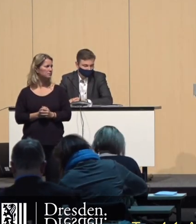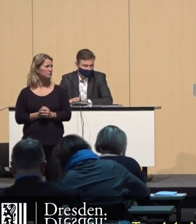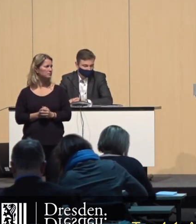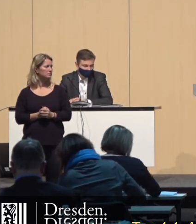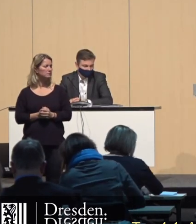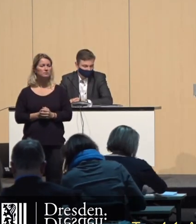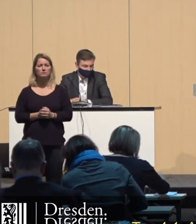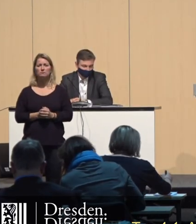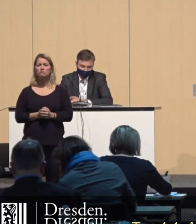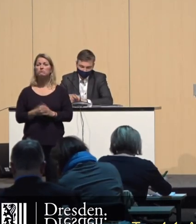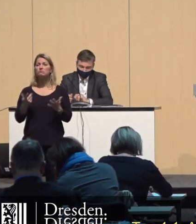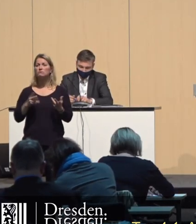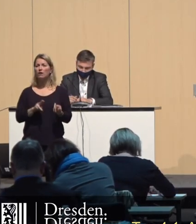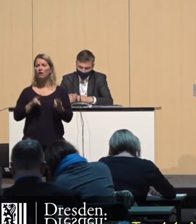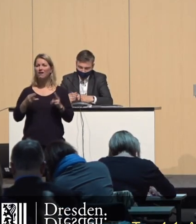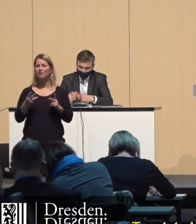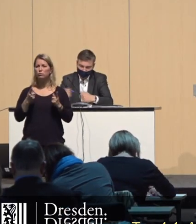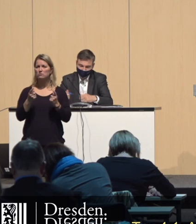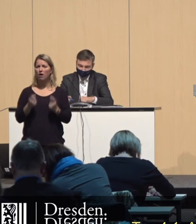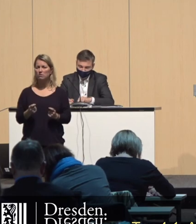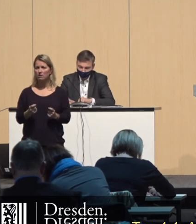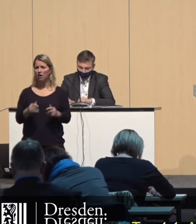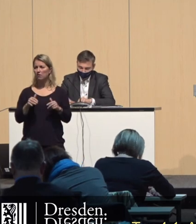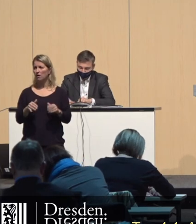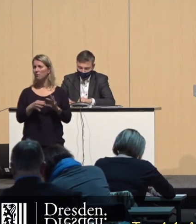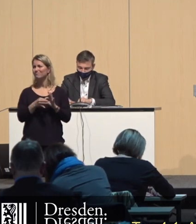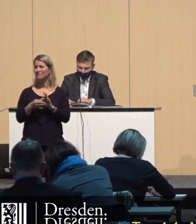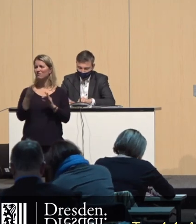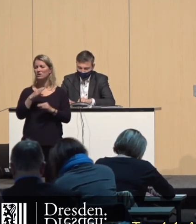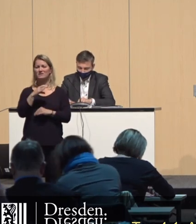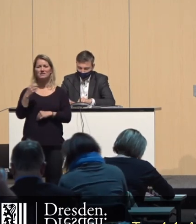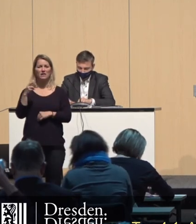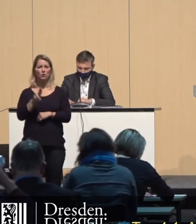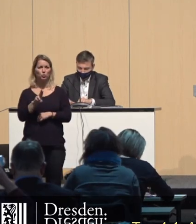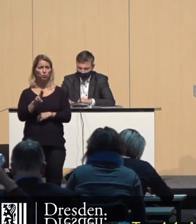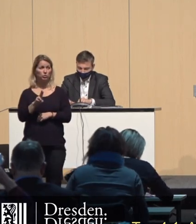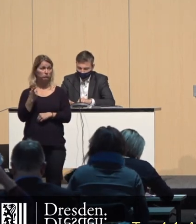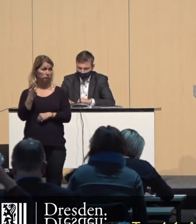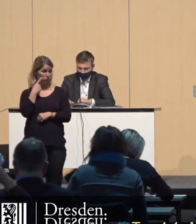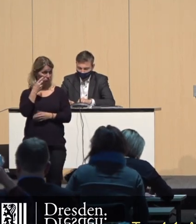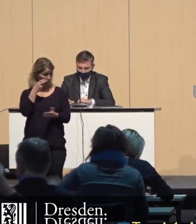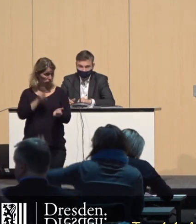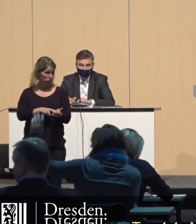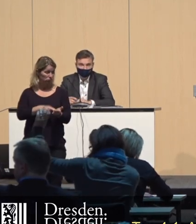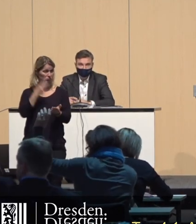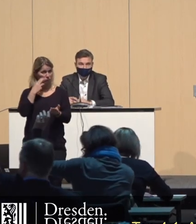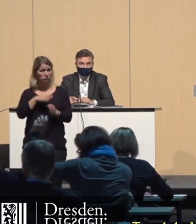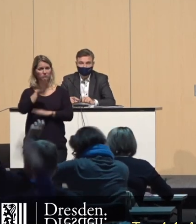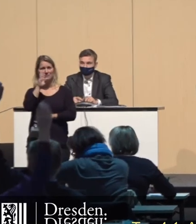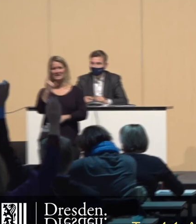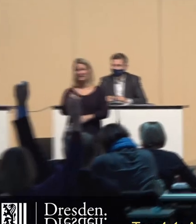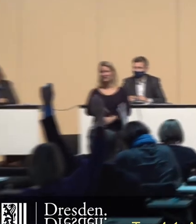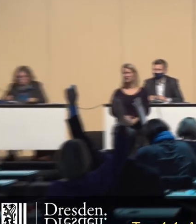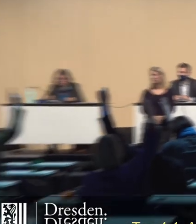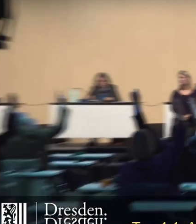Änderungsantrag der CDU vor. Wer diesem stattgeben möchte, den bitte ich jetzt um das Stimmzeichen.